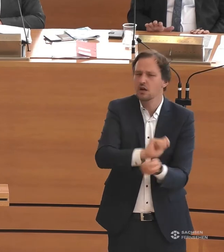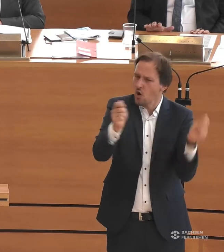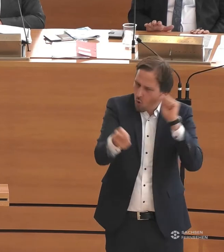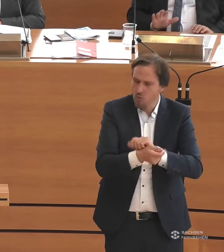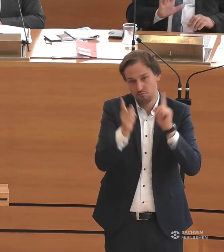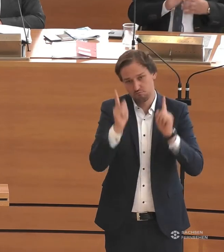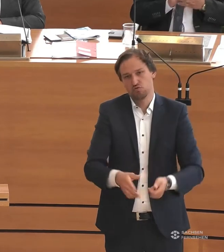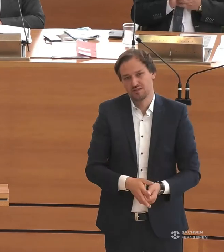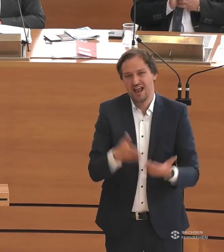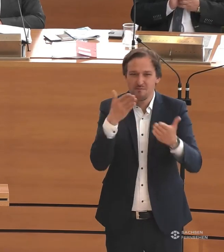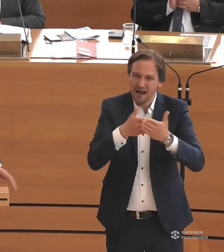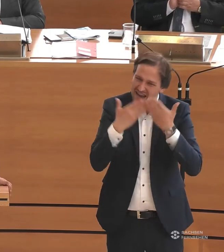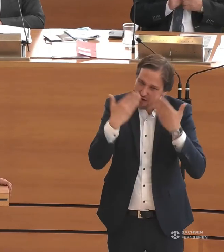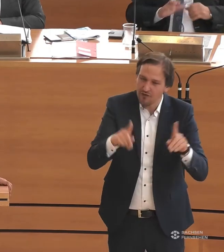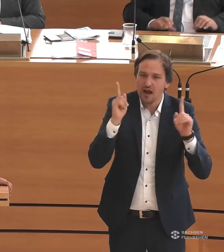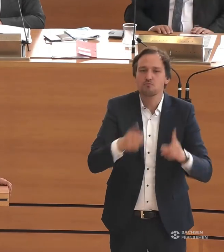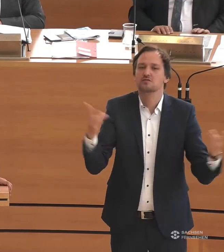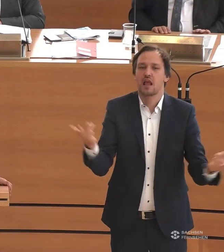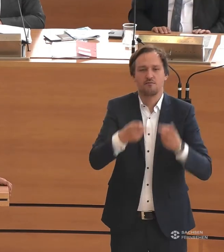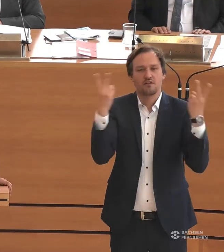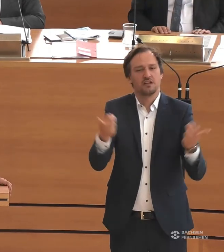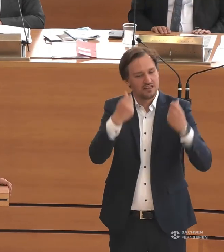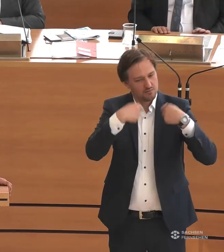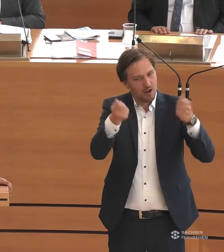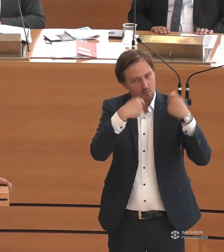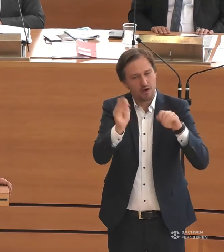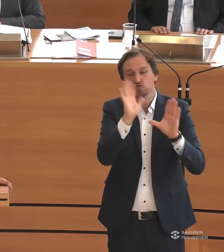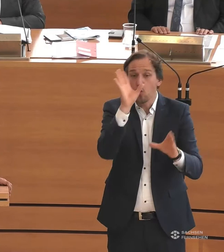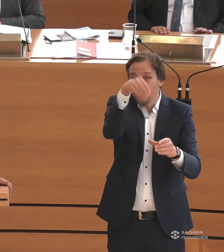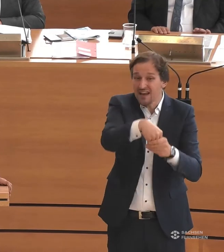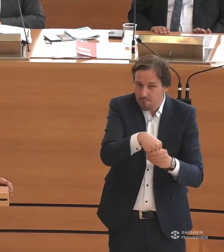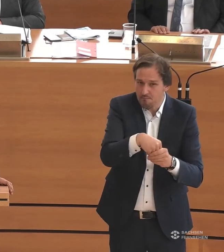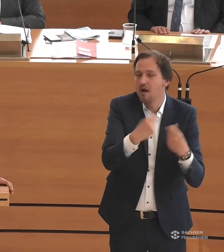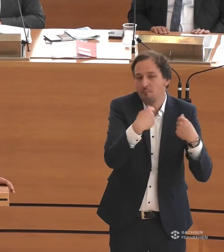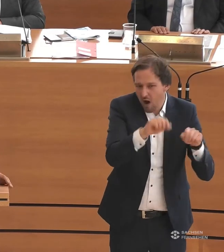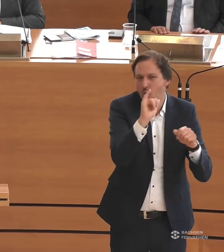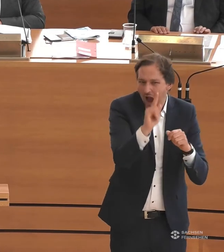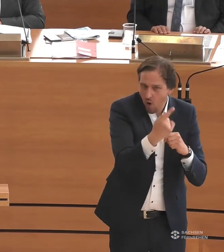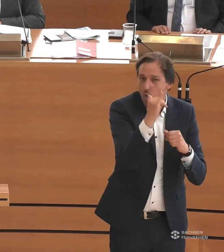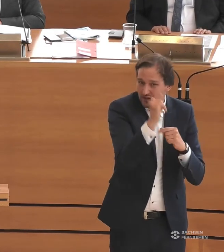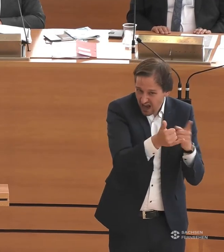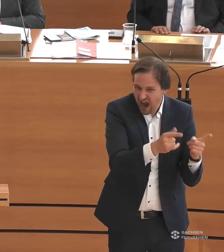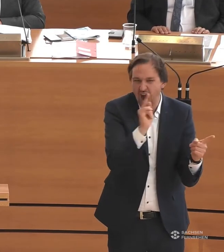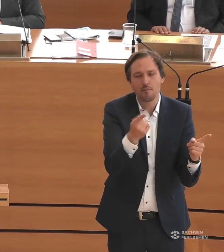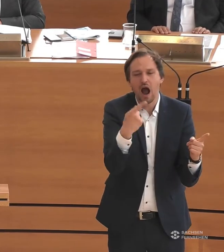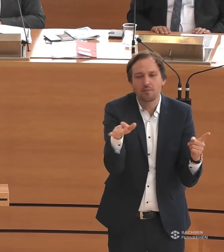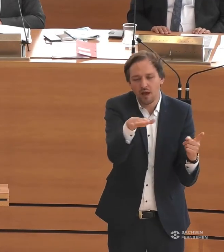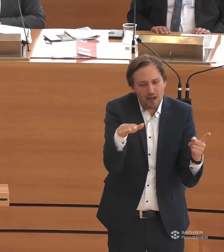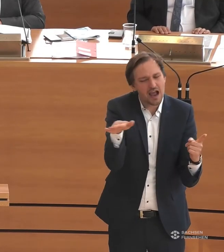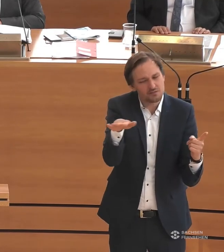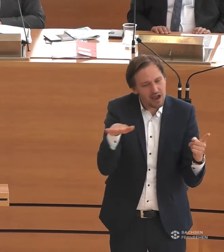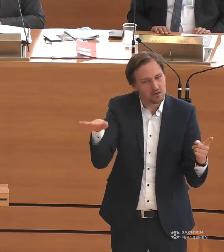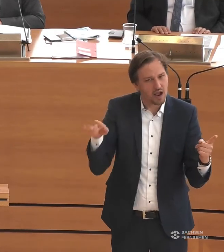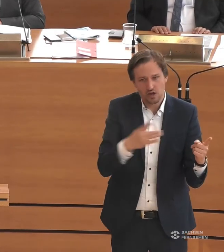Barrierefreiheit vielmehr zur Selbstverständlichkeit wird. Natürlich nicht nur im baulichen Bereich, sondern auch in vielen anderen Lebensbereichen,